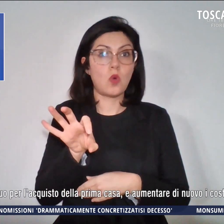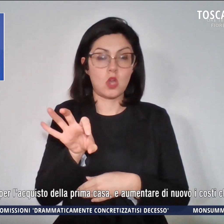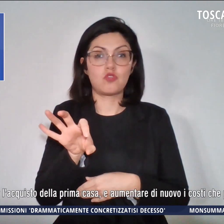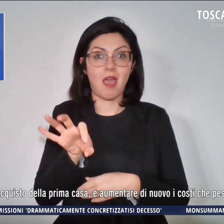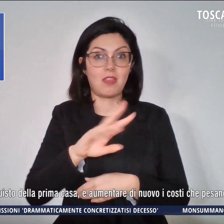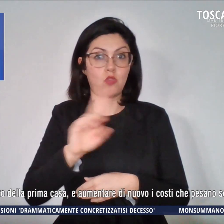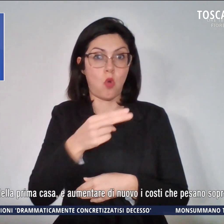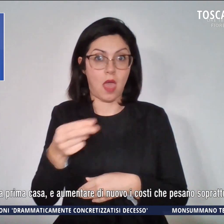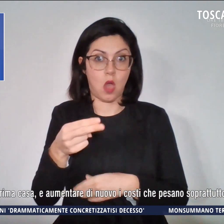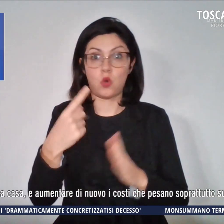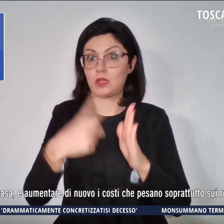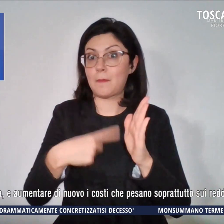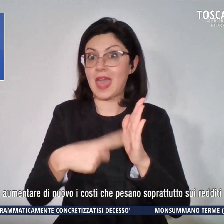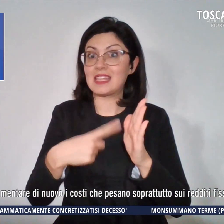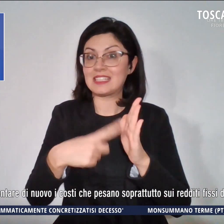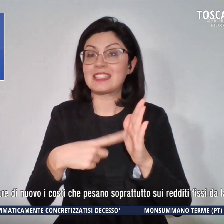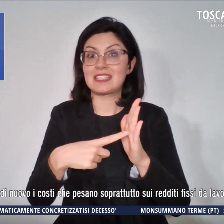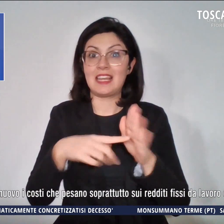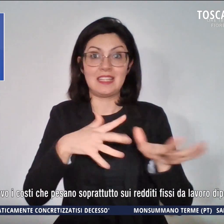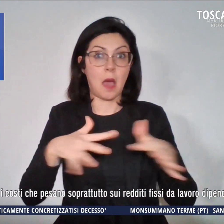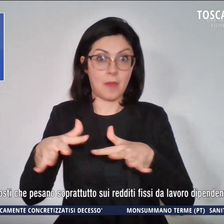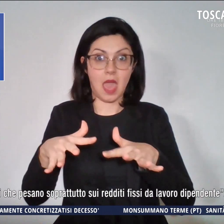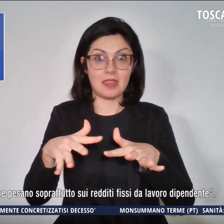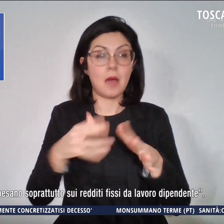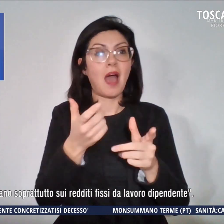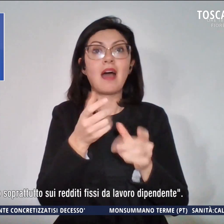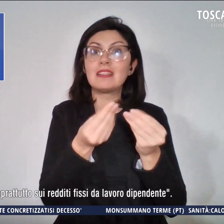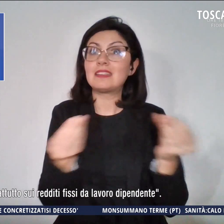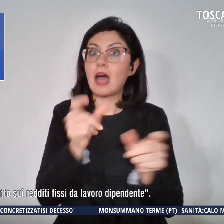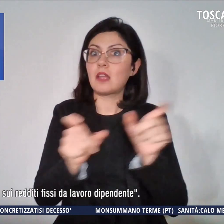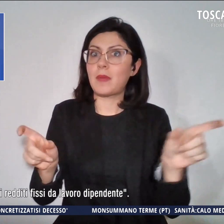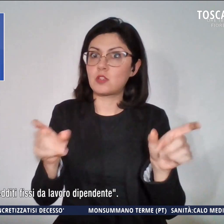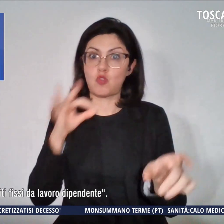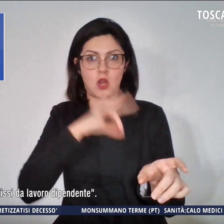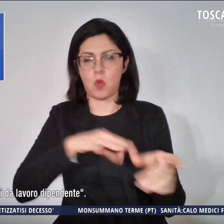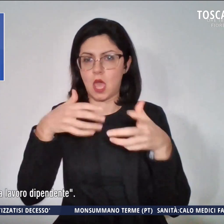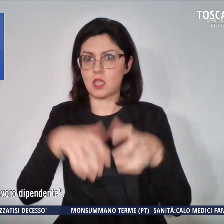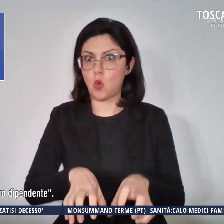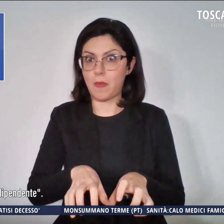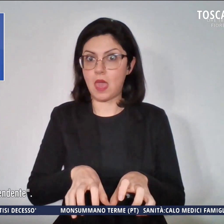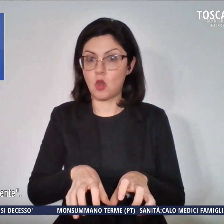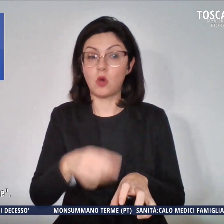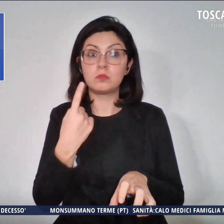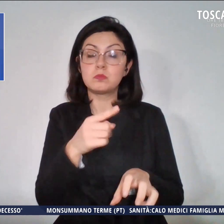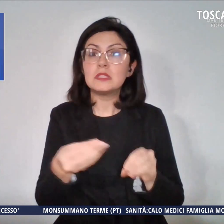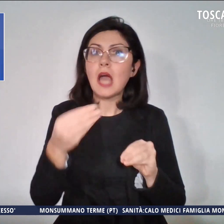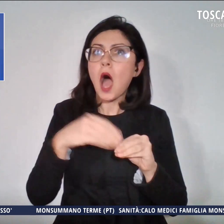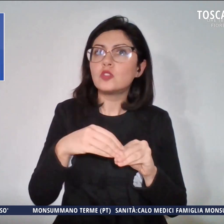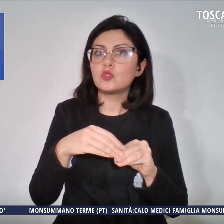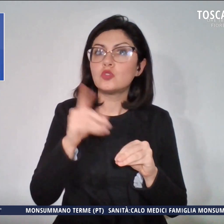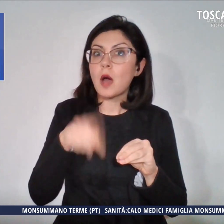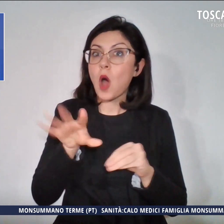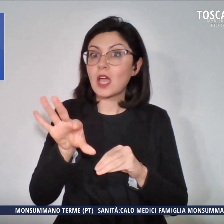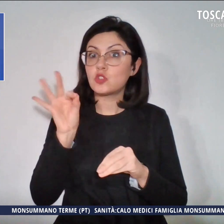ma ci sono tanti che guadagnano molto meno. Se a questo aggiungiamo la scelta della Banca